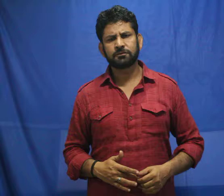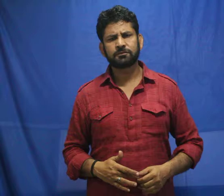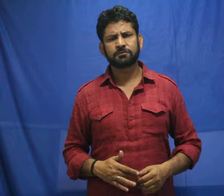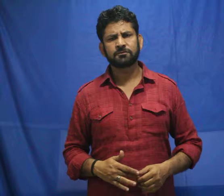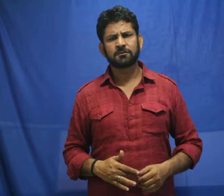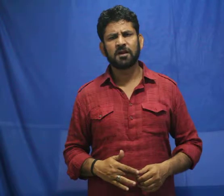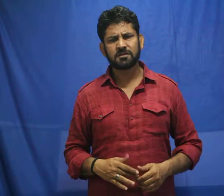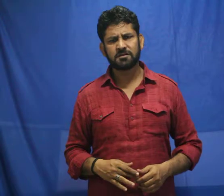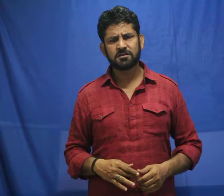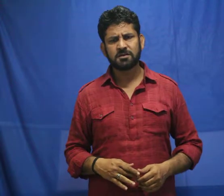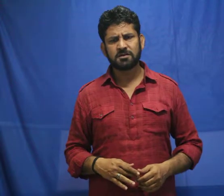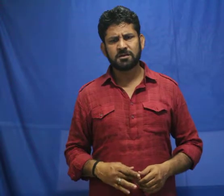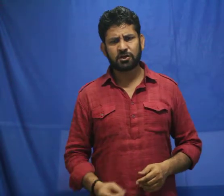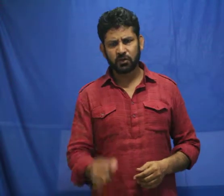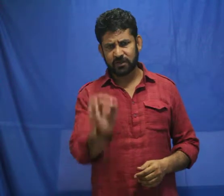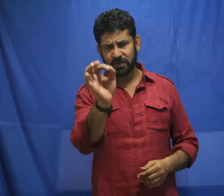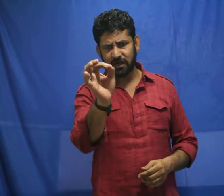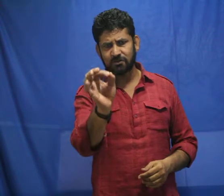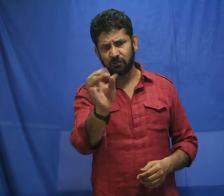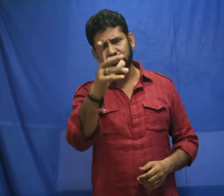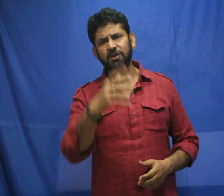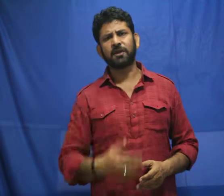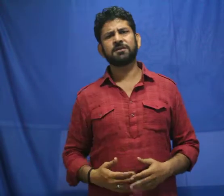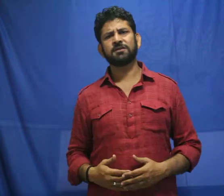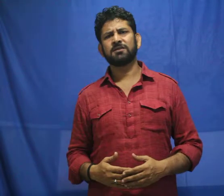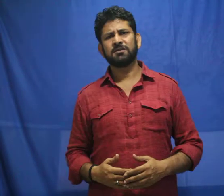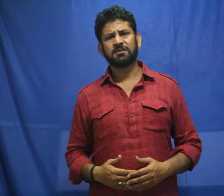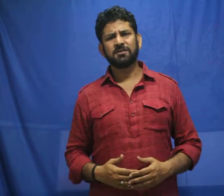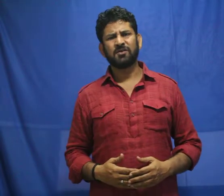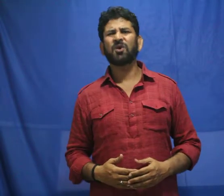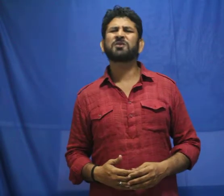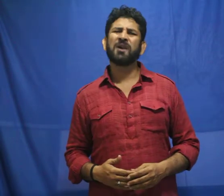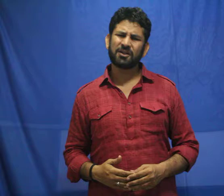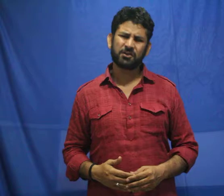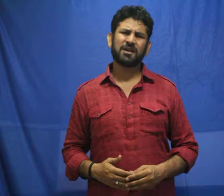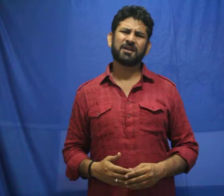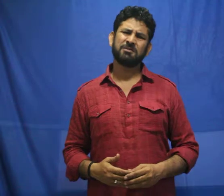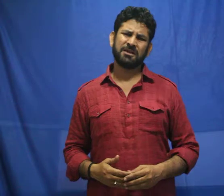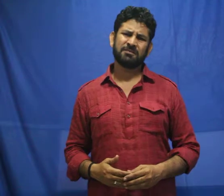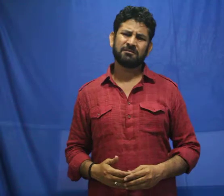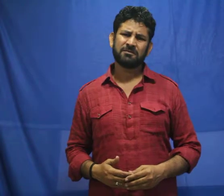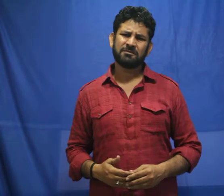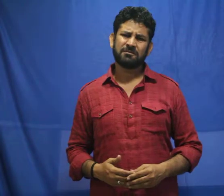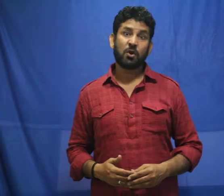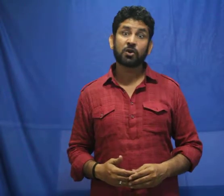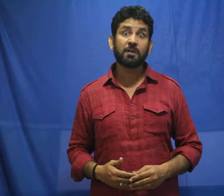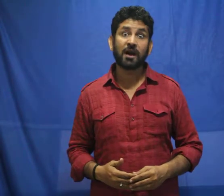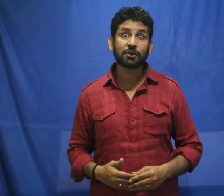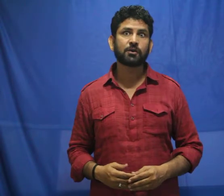काए? एक छुटा सा काम दिया वोभी नहीं हो रहा है? आरच पे हाथ उठाता कछमिना आरच पे हाथ नहीं